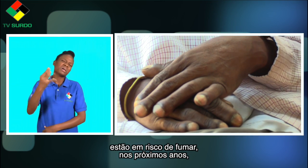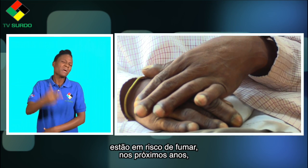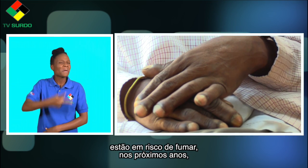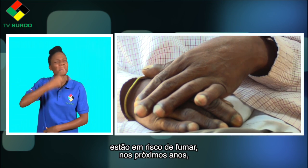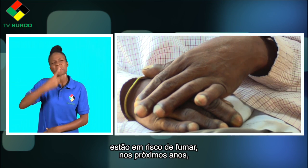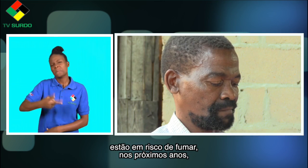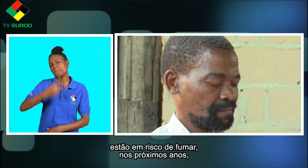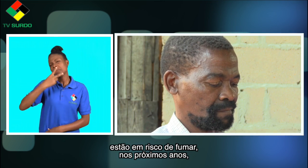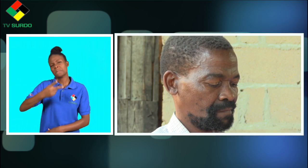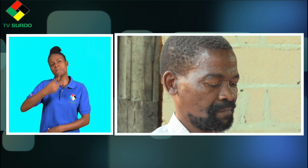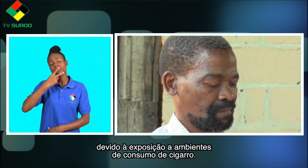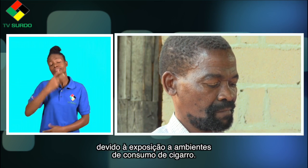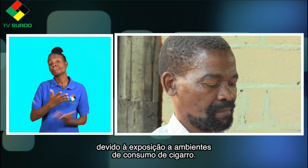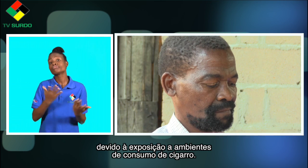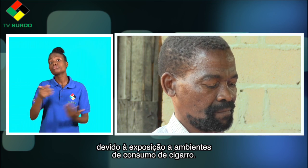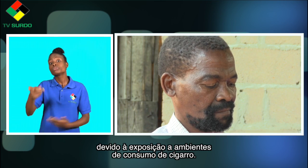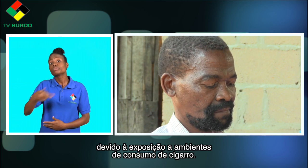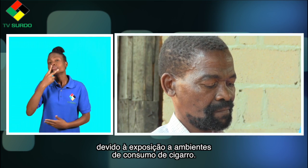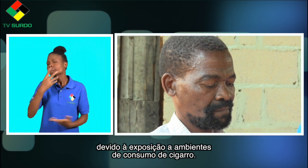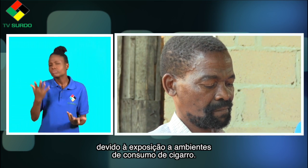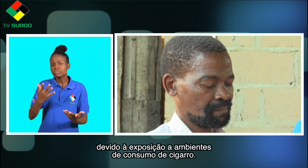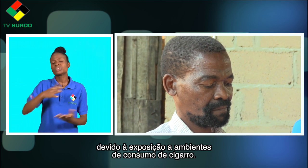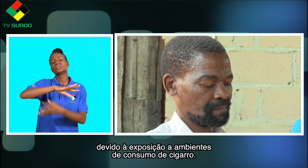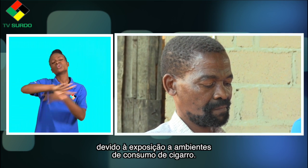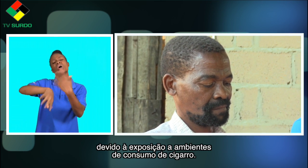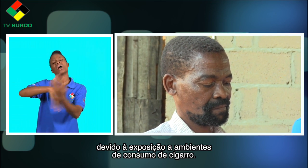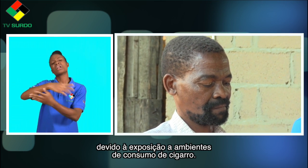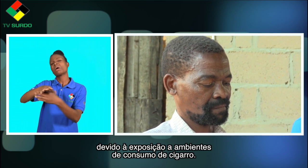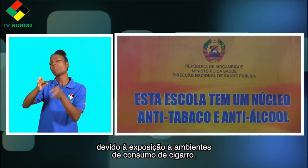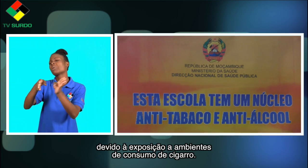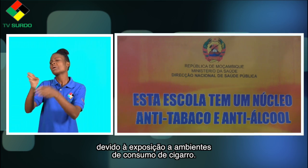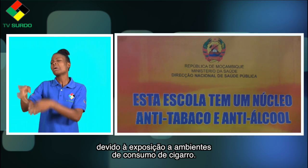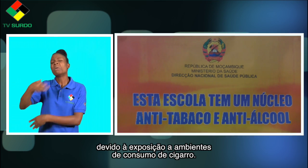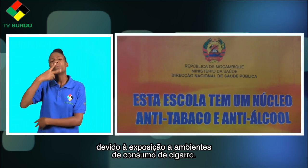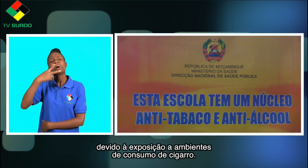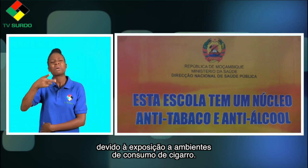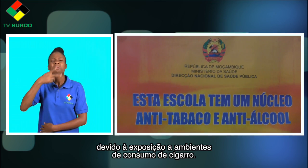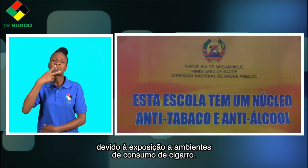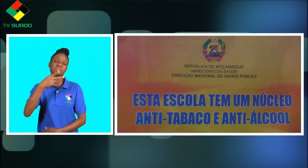próximos anos, devido à exposição a ambientes de consumo de cigarro.